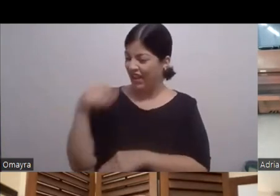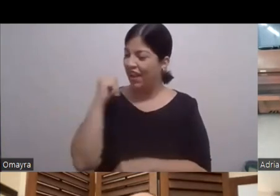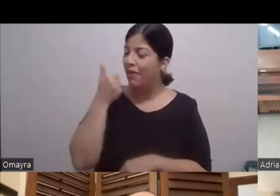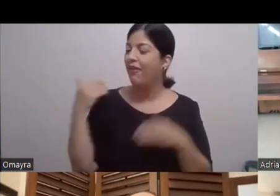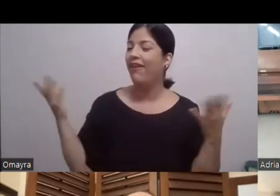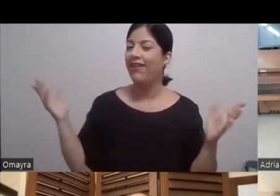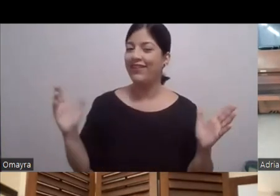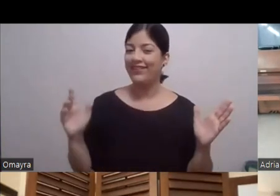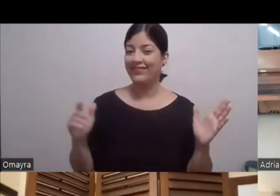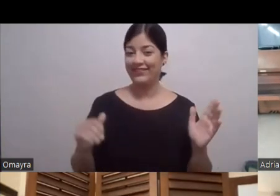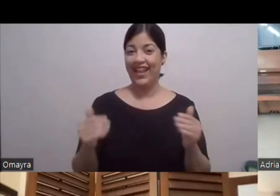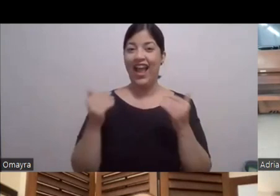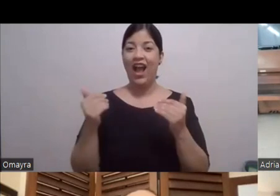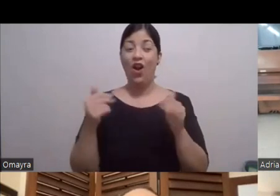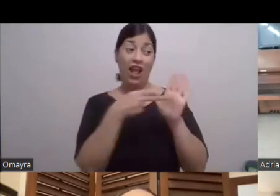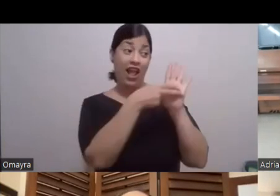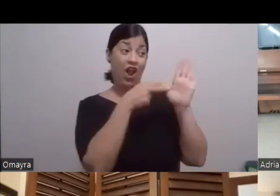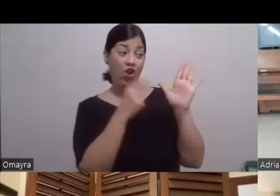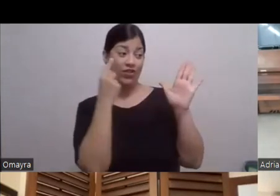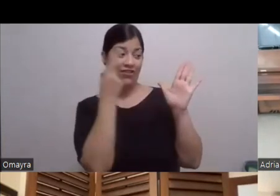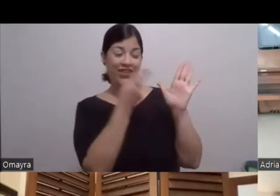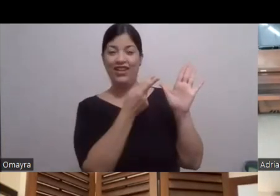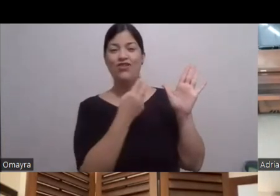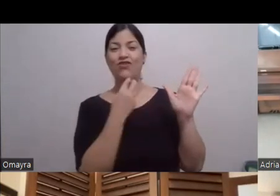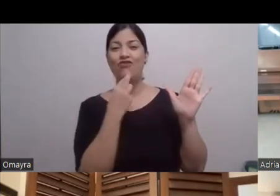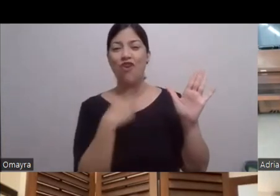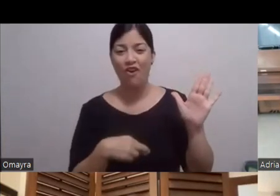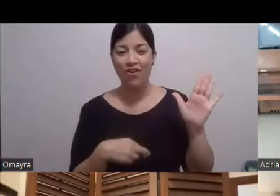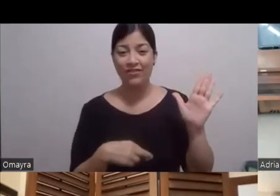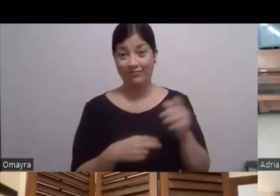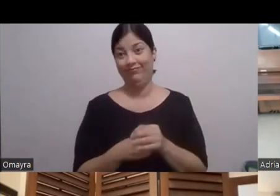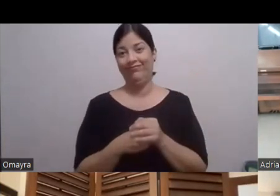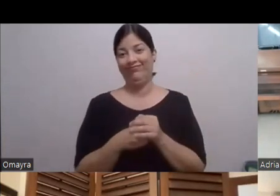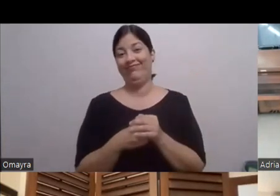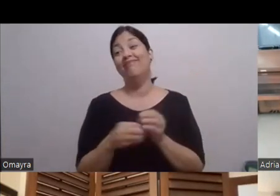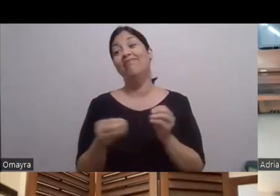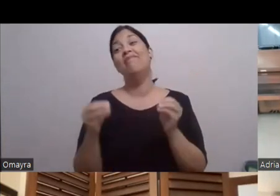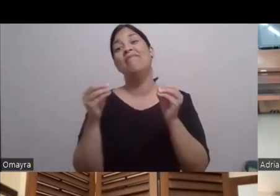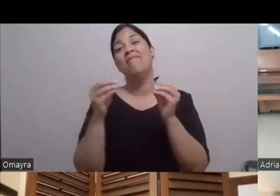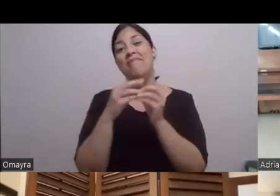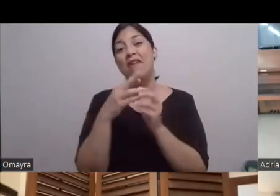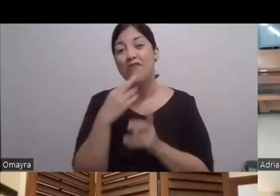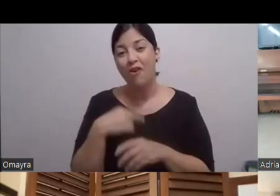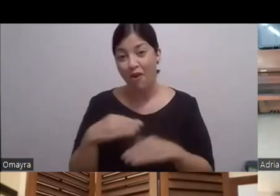loco se pone rojo, Adriana Más rojo en parte de arriba Mira Pues no Y déjame decirte que